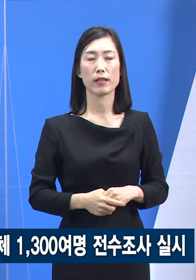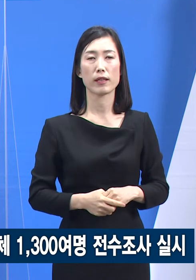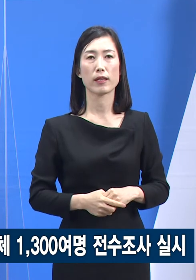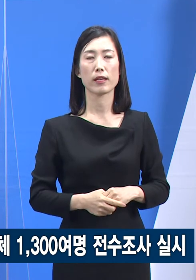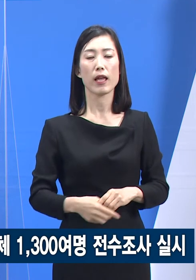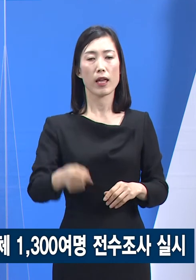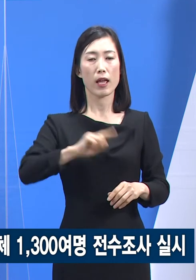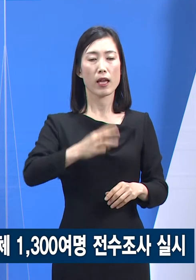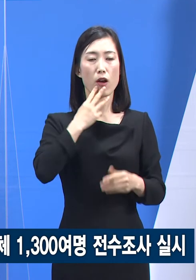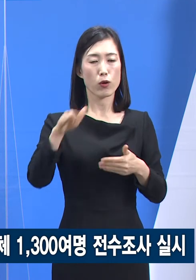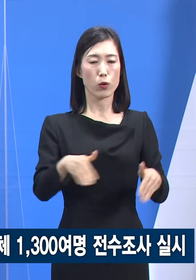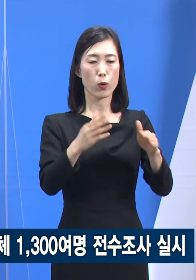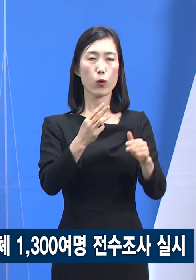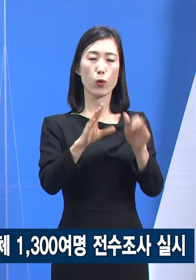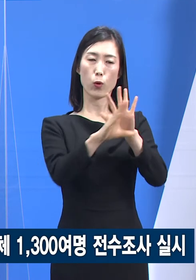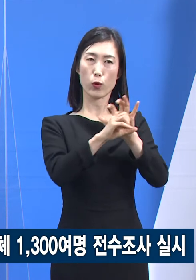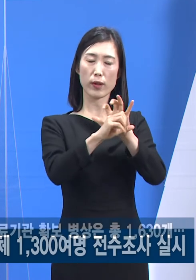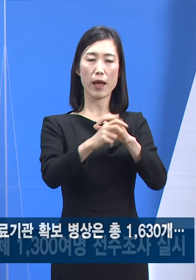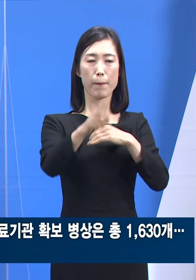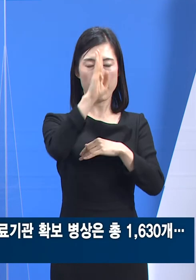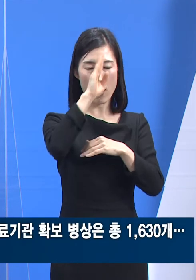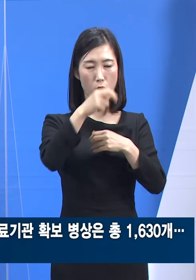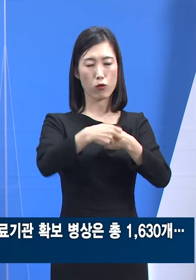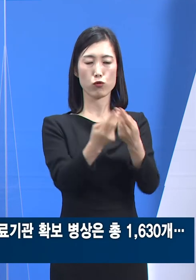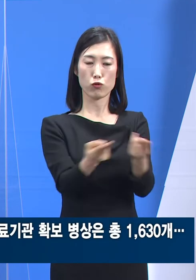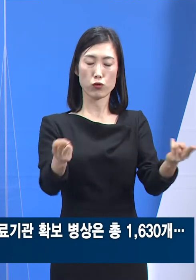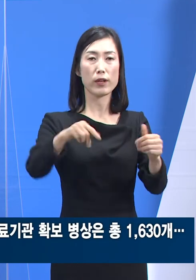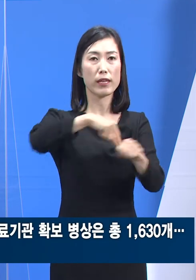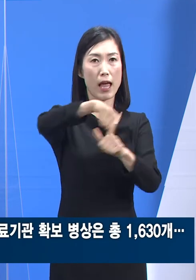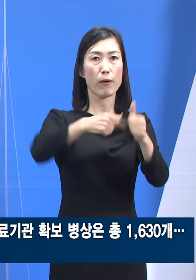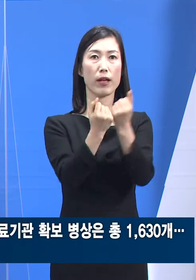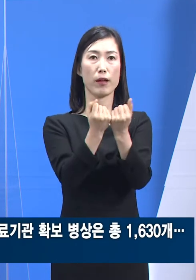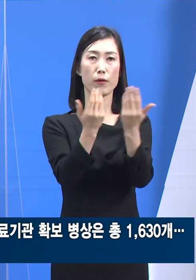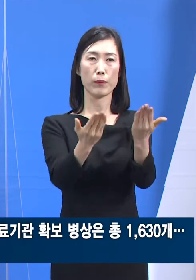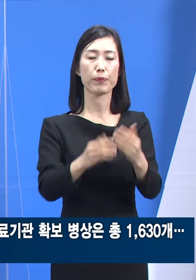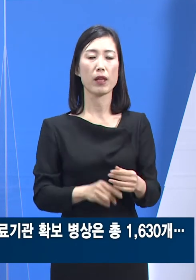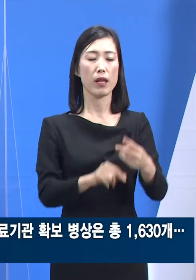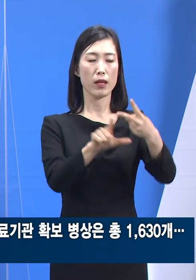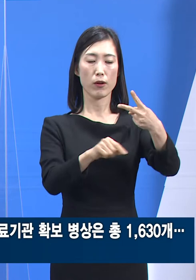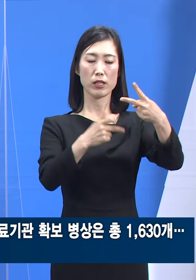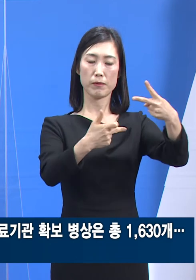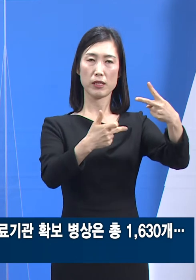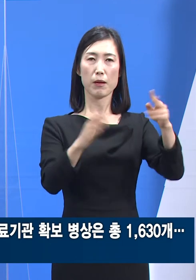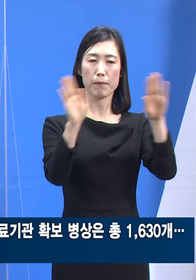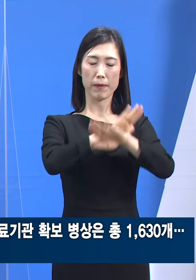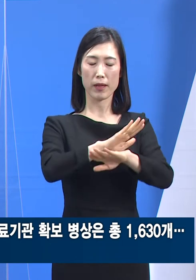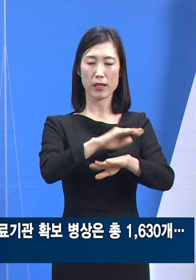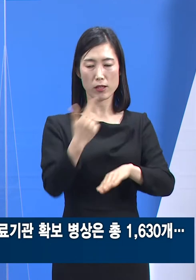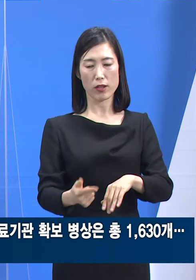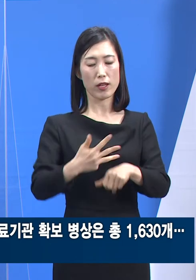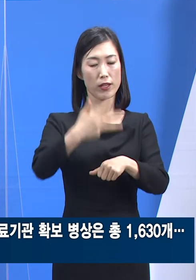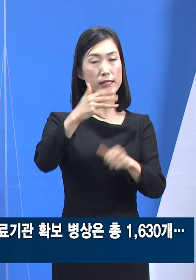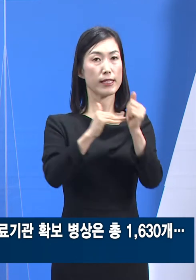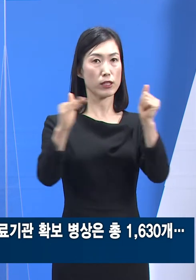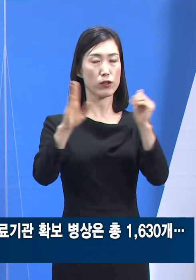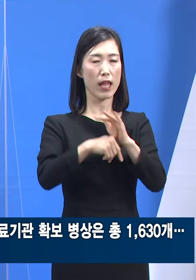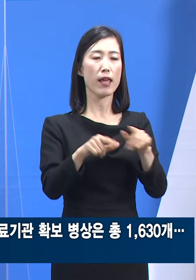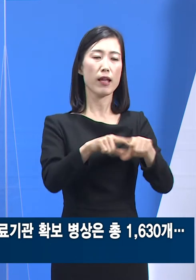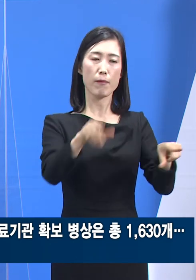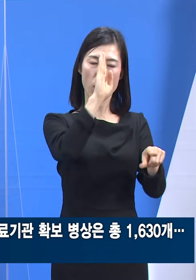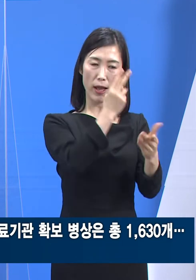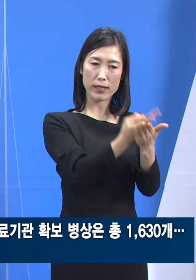다음은 경기도 코로나19 병상 운용 현황입니다. 2월 17일 20시 기준 일반과